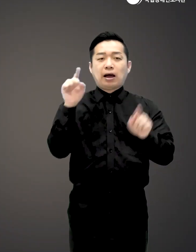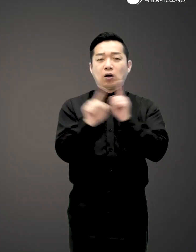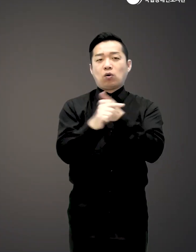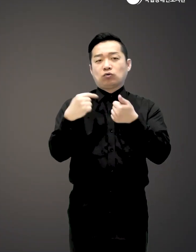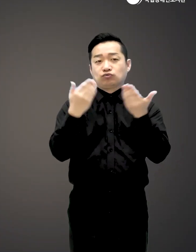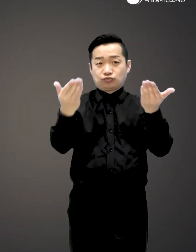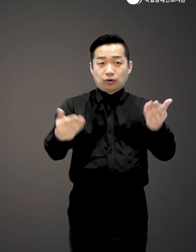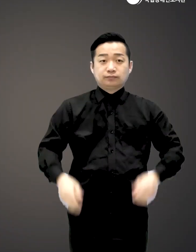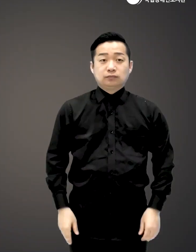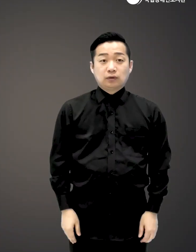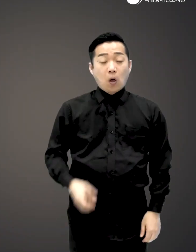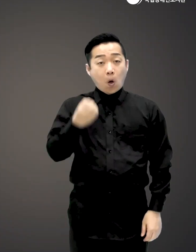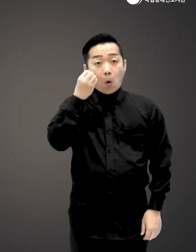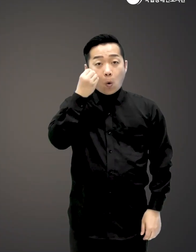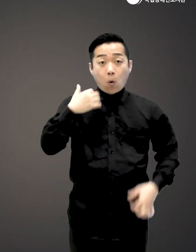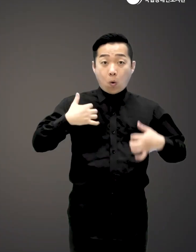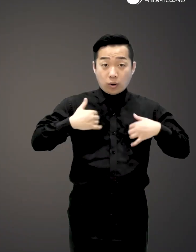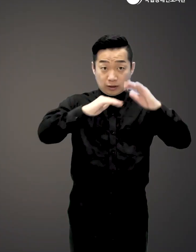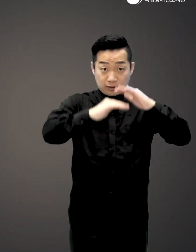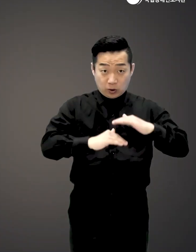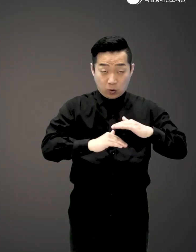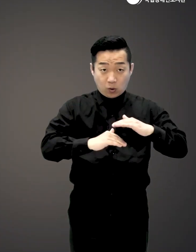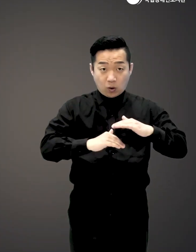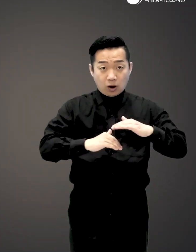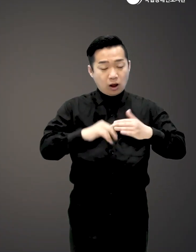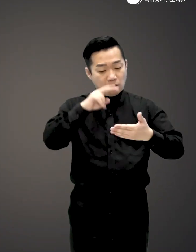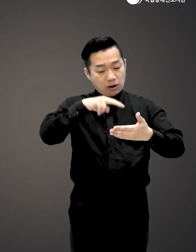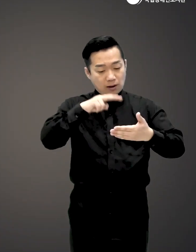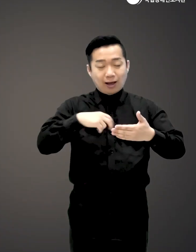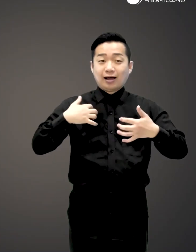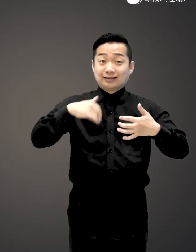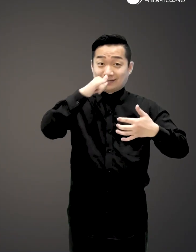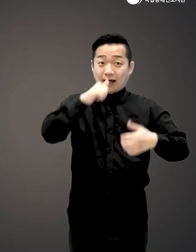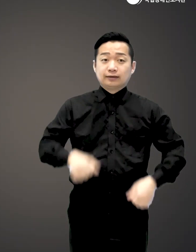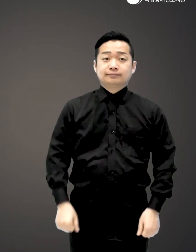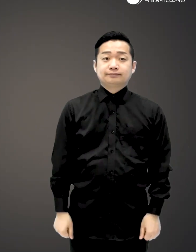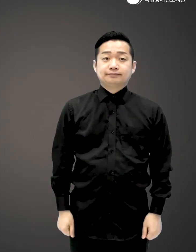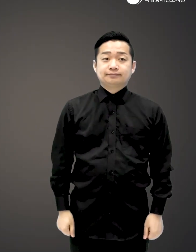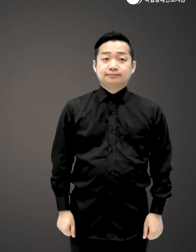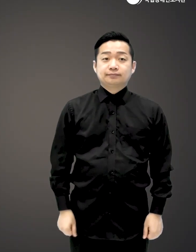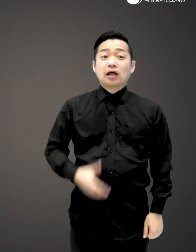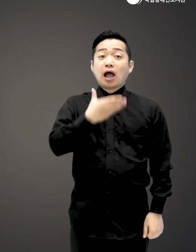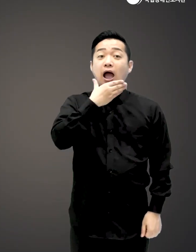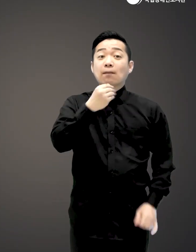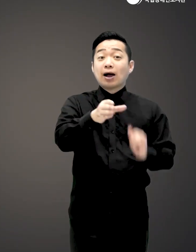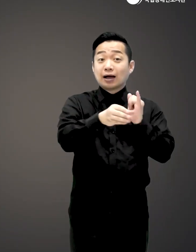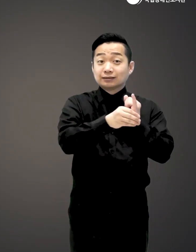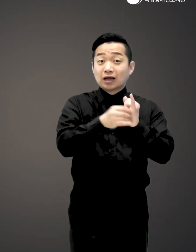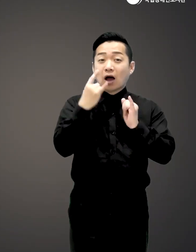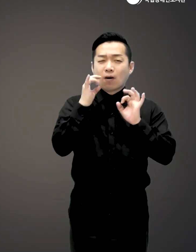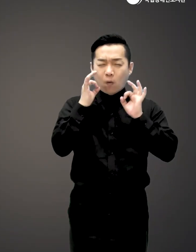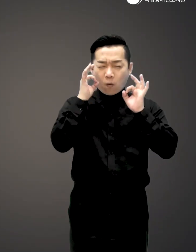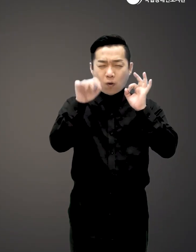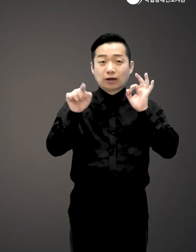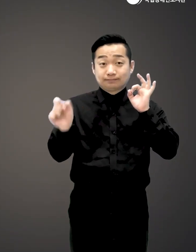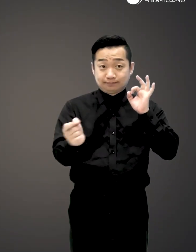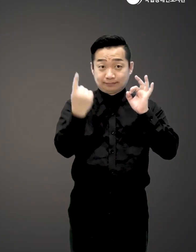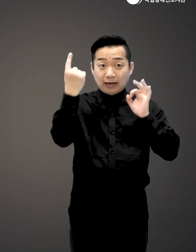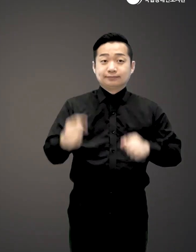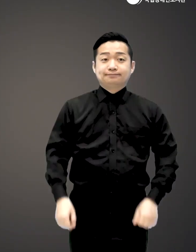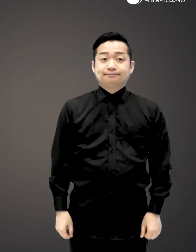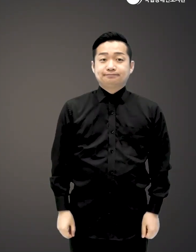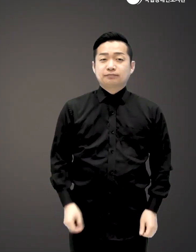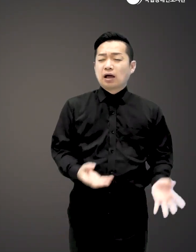참신하고 흥미로운 소재들로 가득 우리의 시선을 사로잡습니다 행복한 임신은 엄마의 노력에서